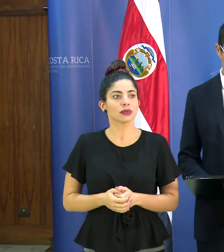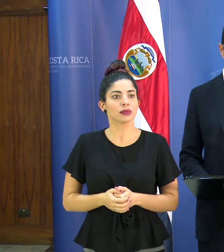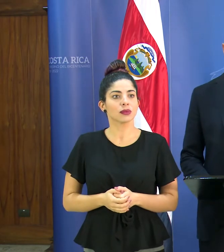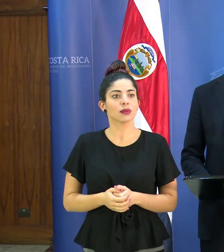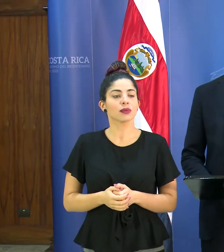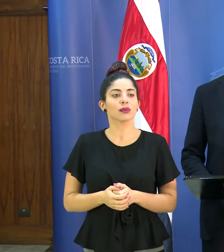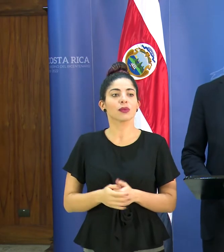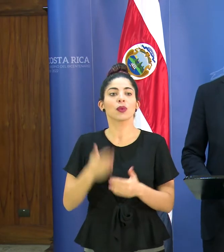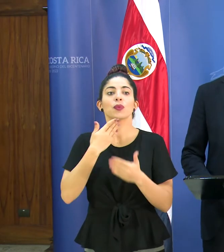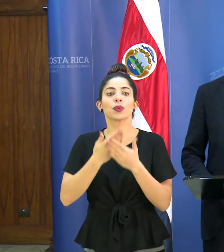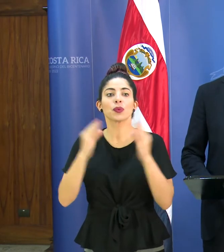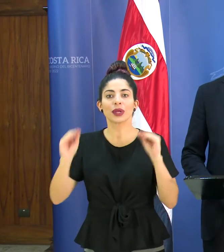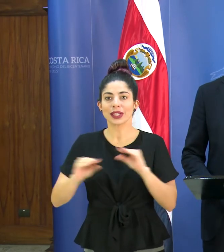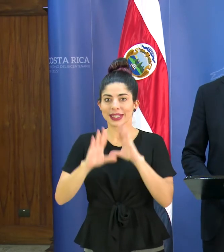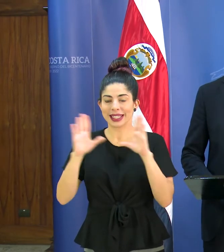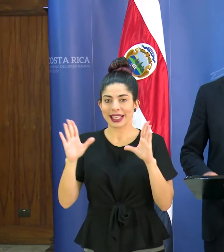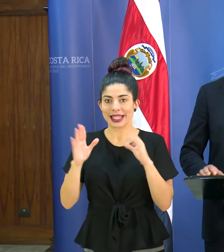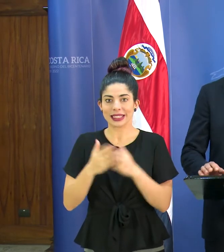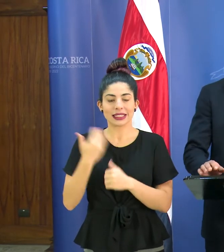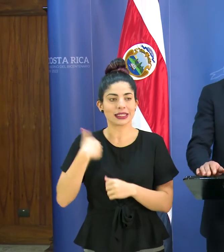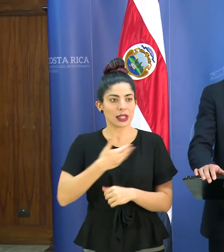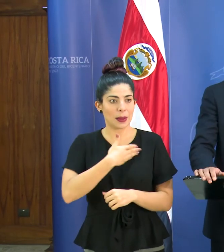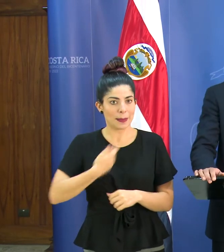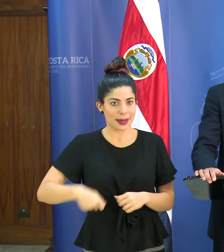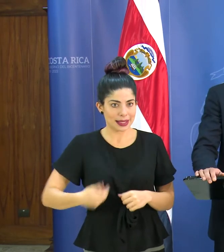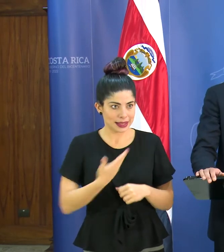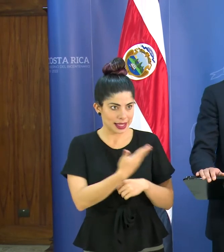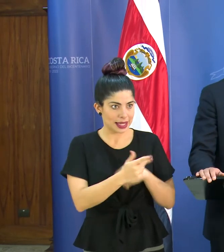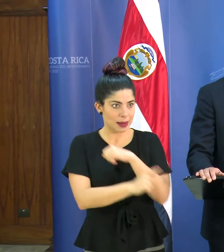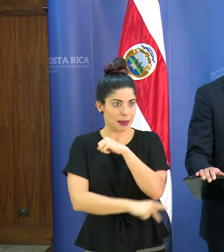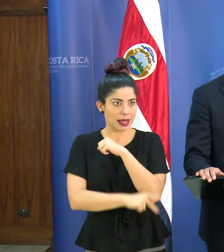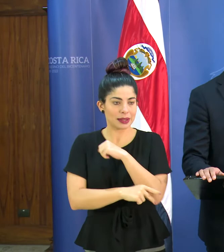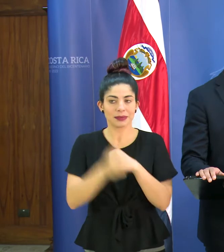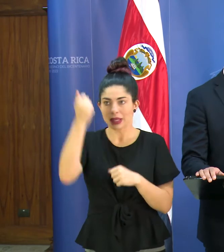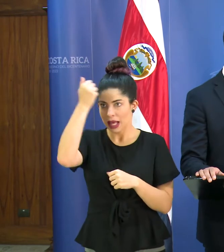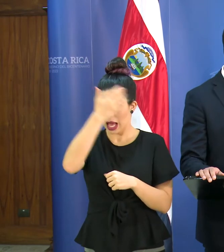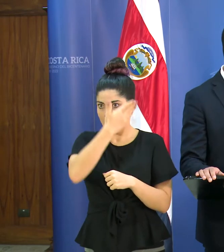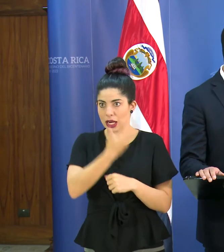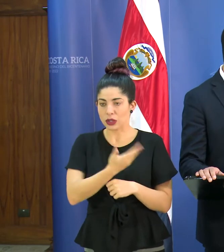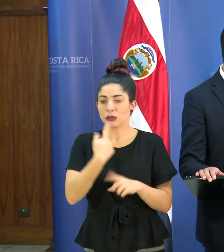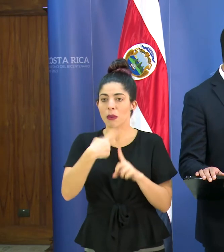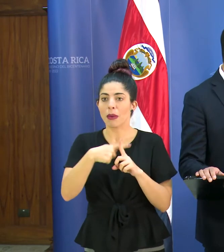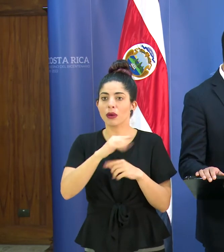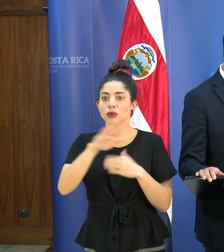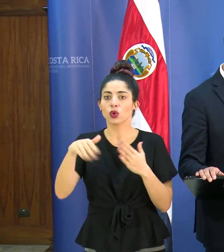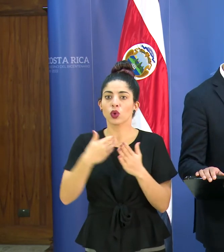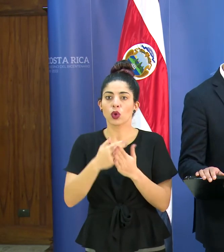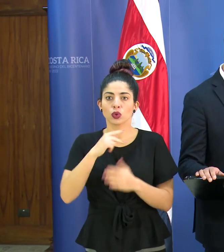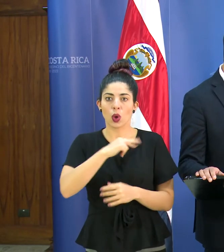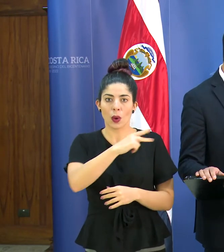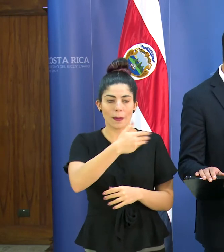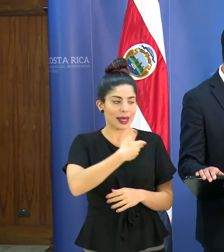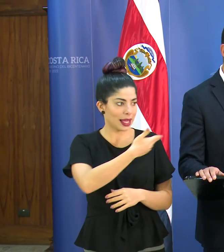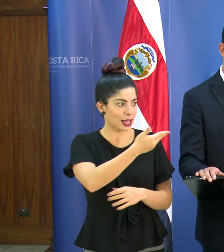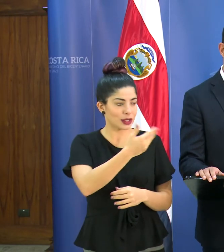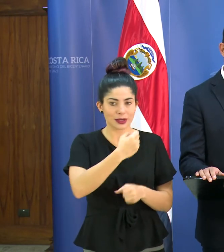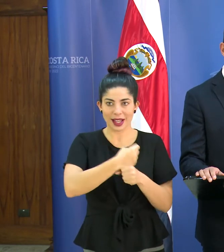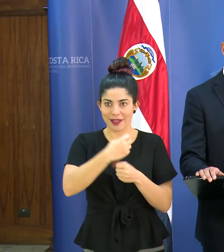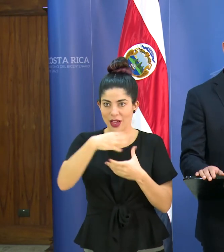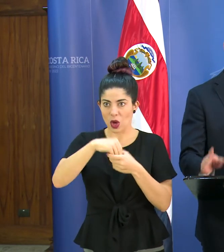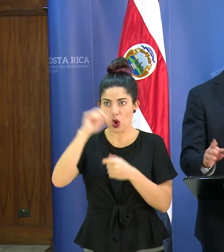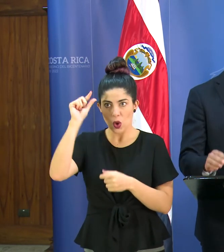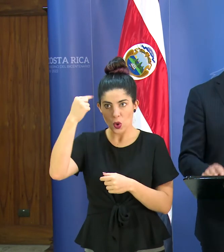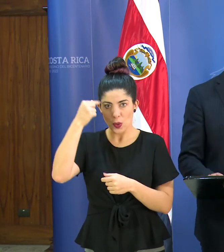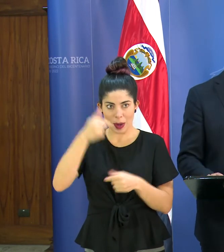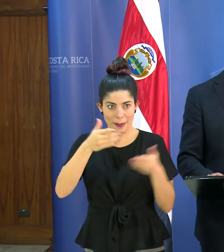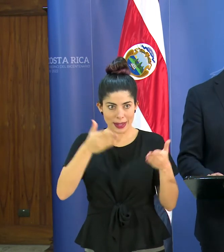Muy buenos días, señor presidente de la República, Carlos Alvarado, que es a todos los compañeros de gobierno que